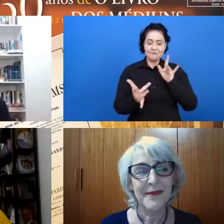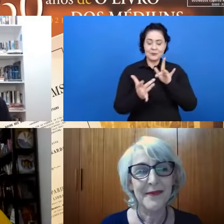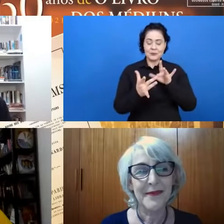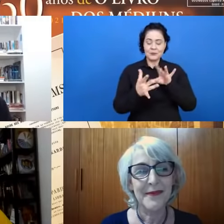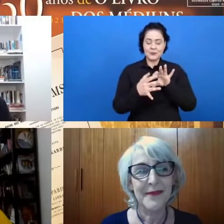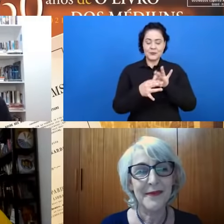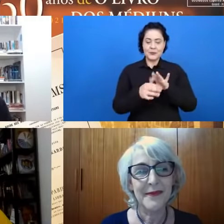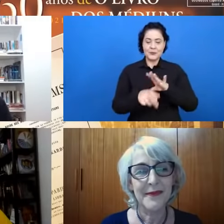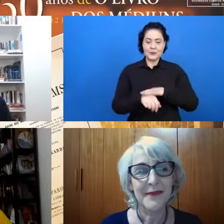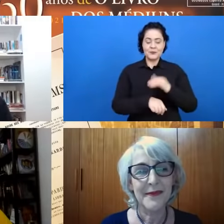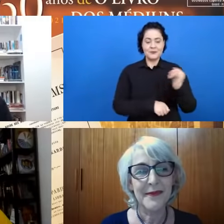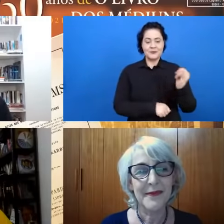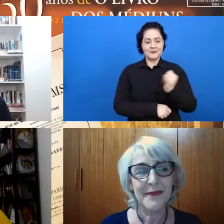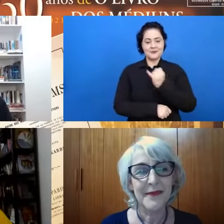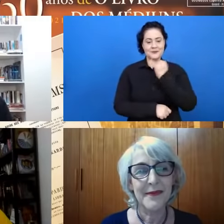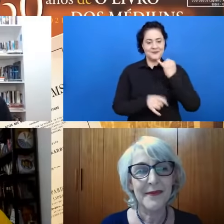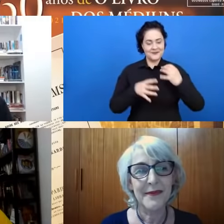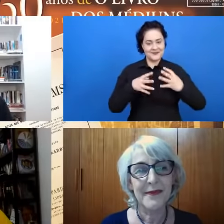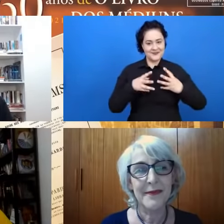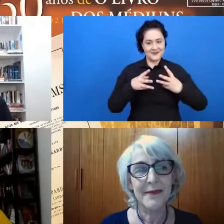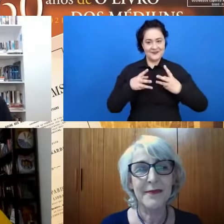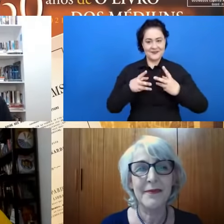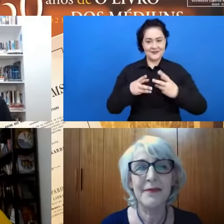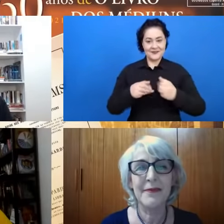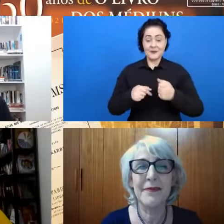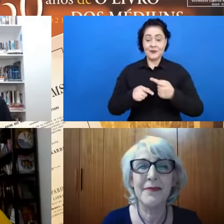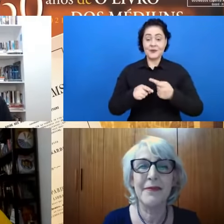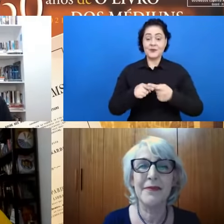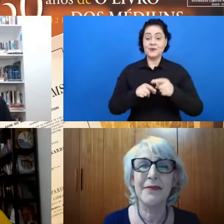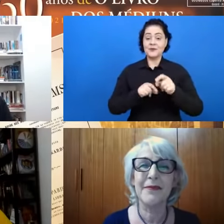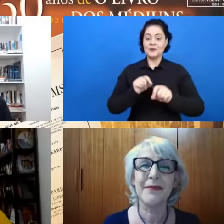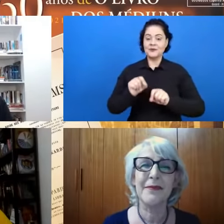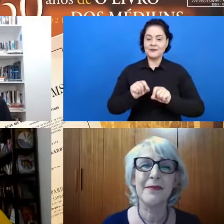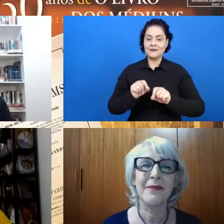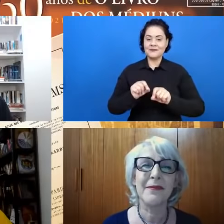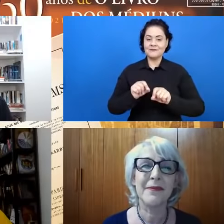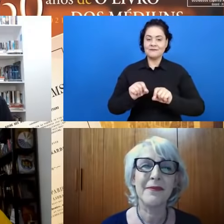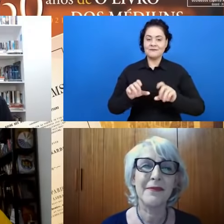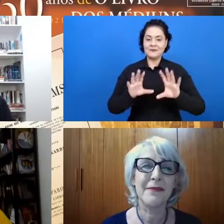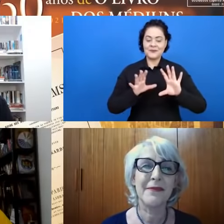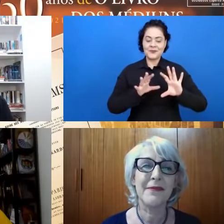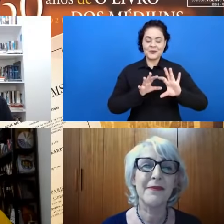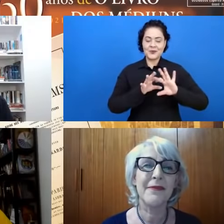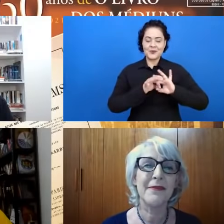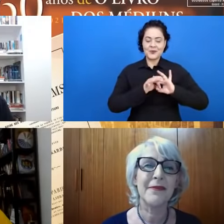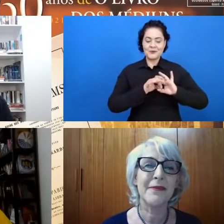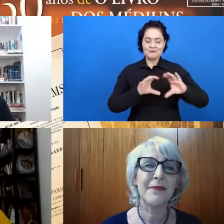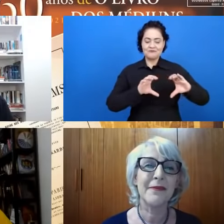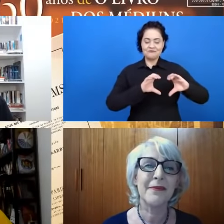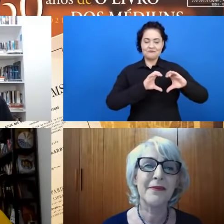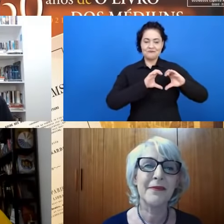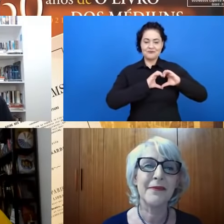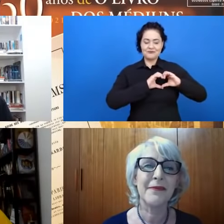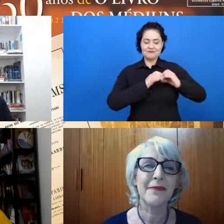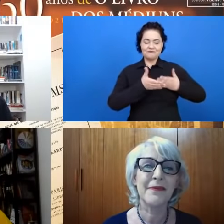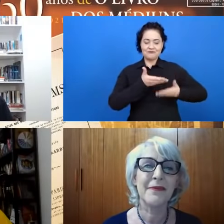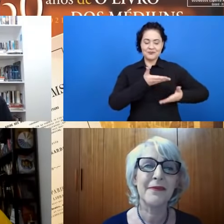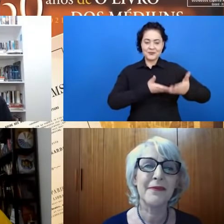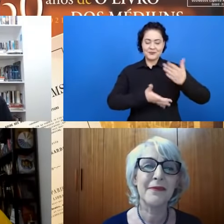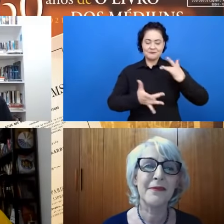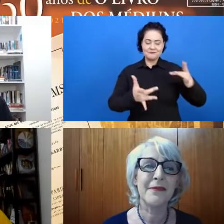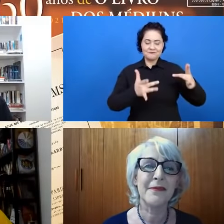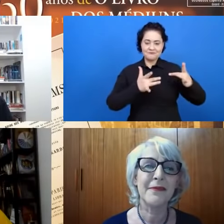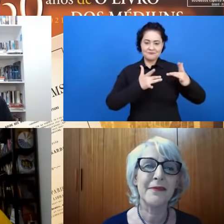importante e fundamental de todas, que é a dos corações, pelos vínculos da fraternidade, pelos